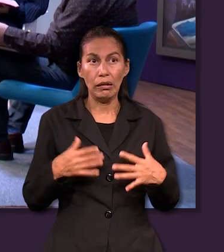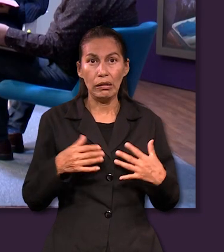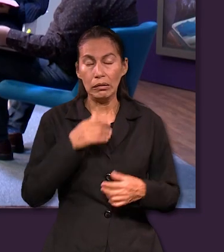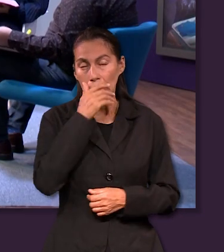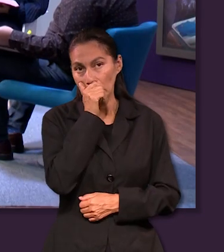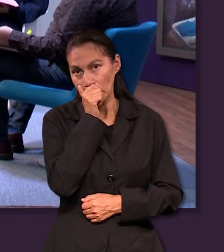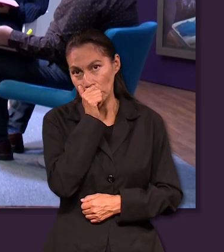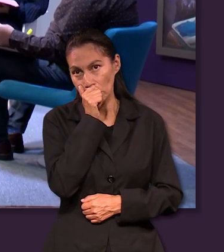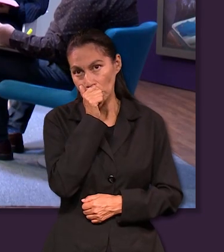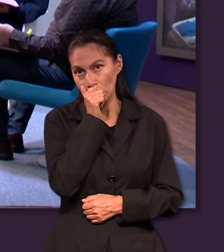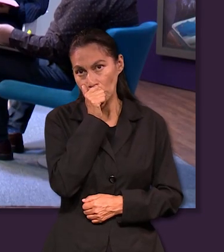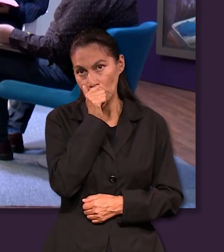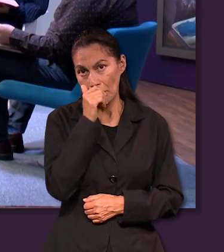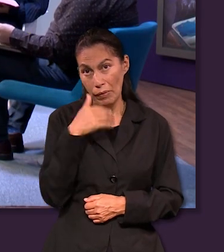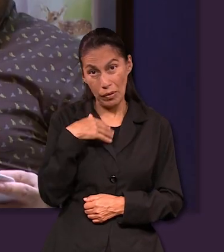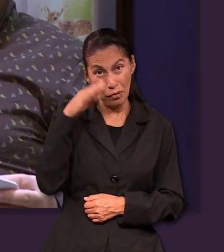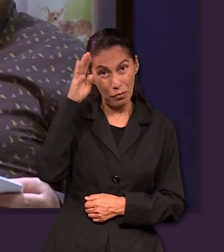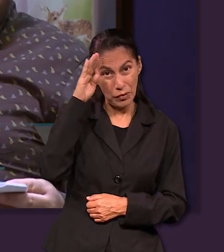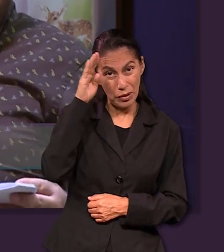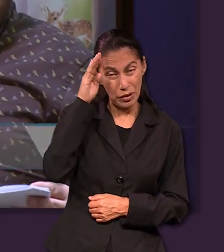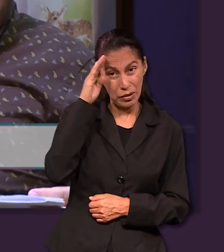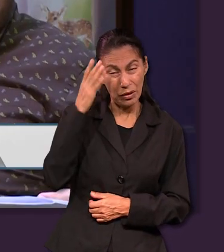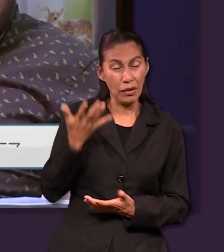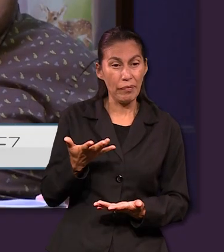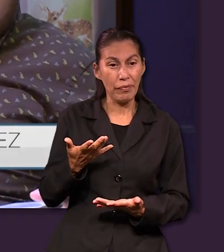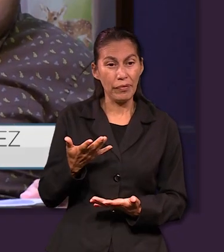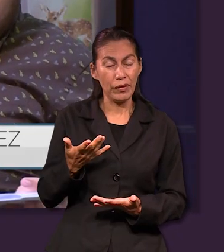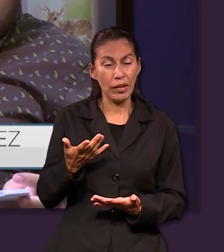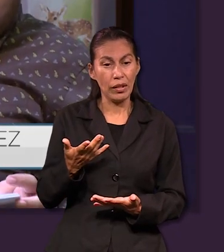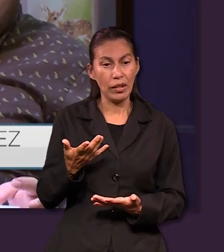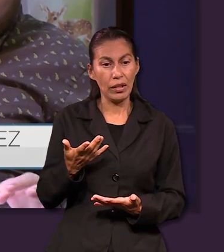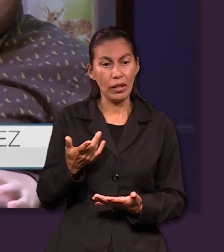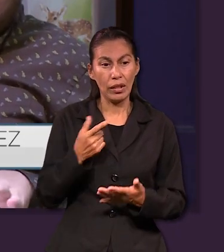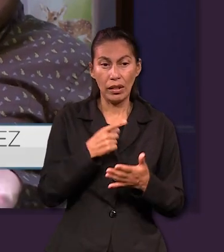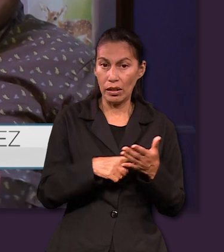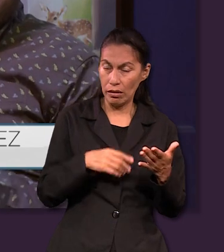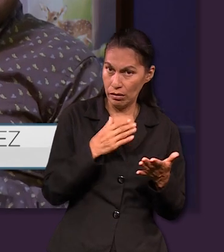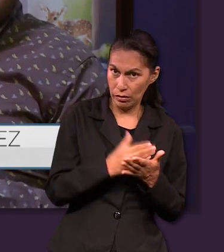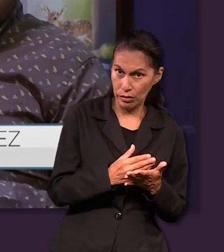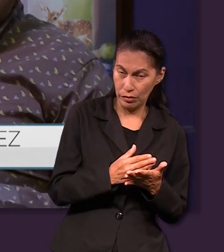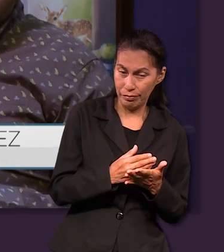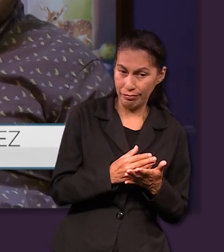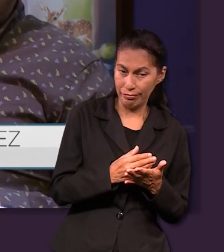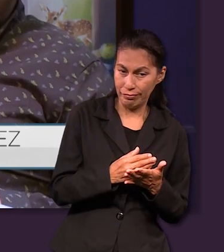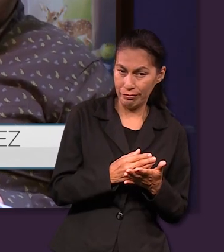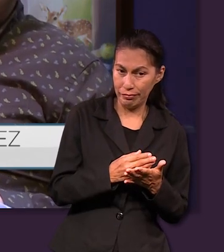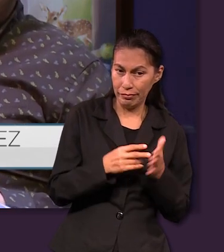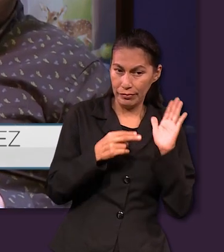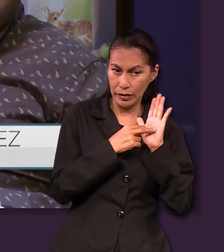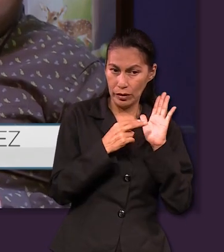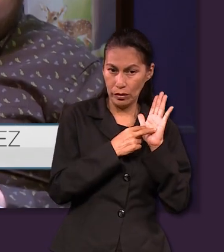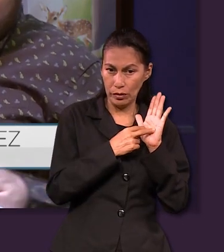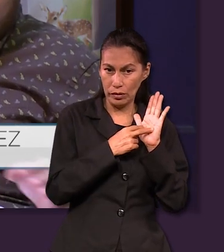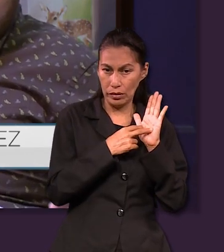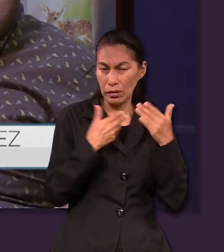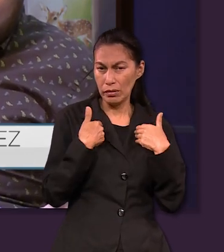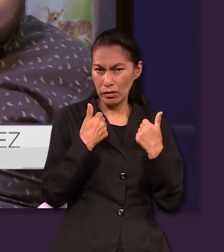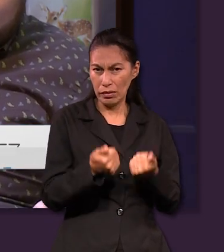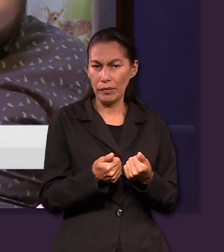bueno yo creo que ahí en la en la lección también propone que analizamos algunas citas y una de ellas es